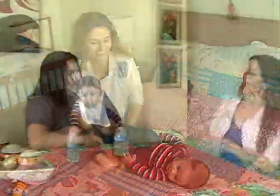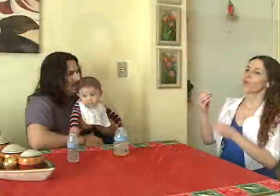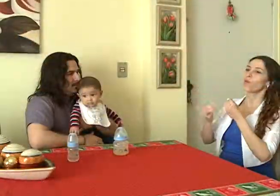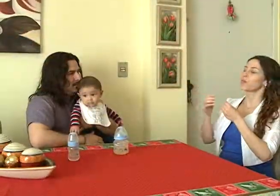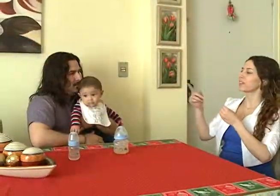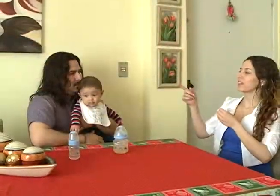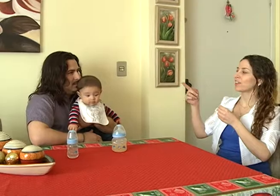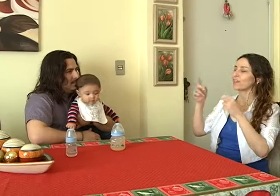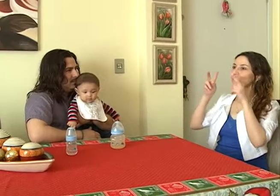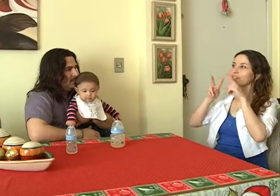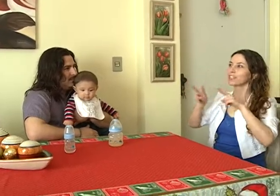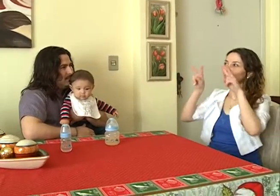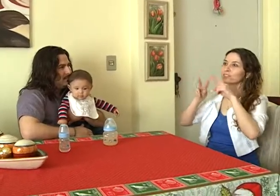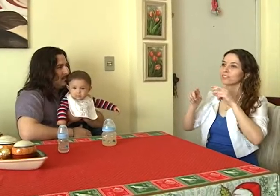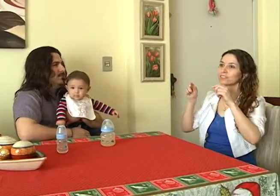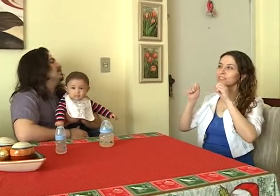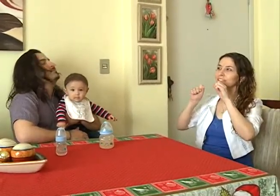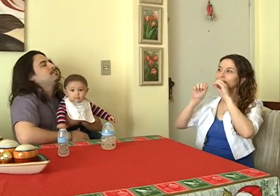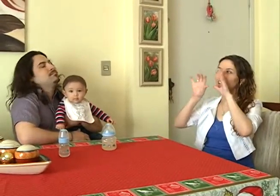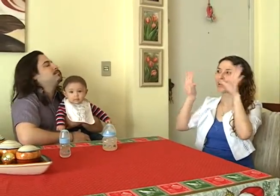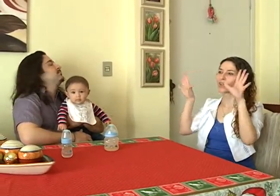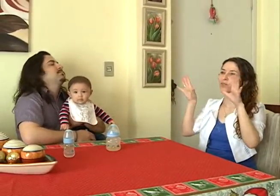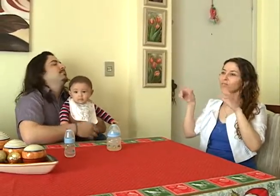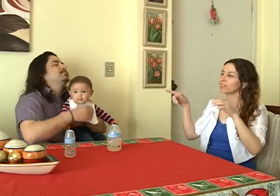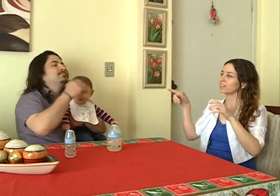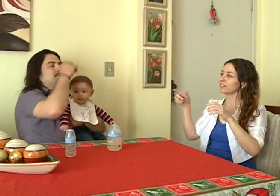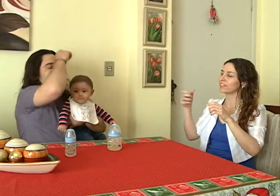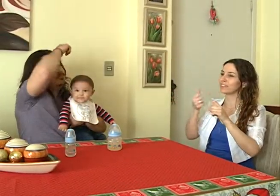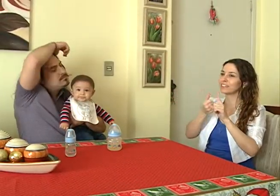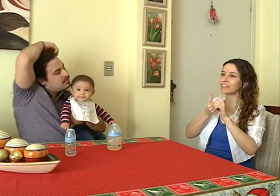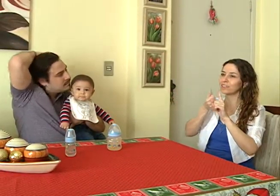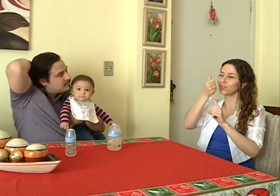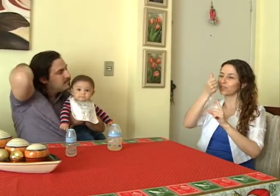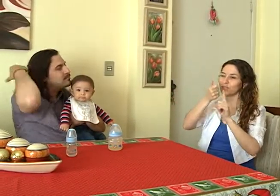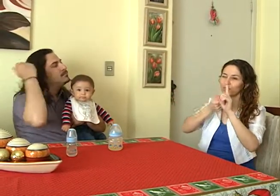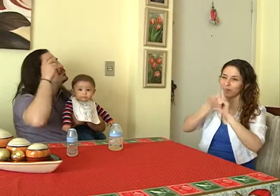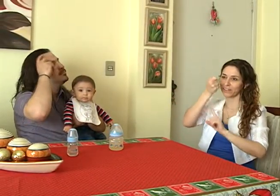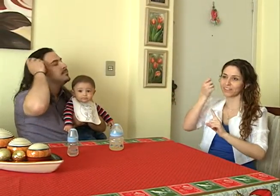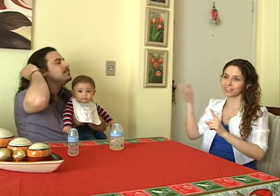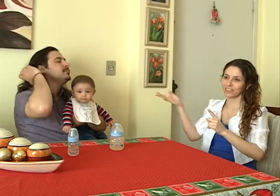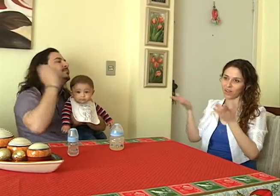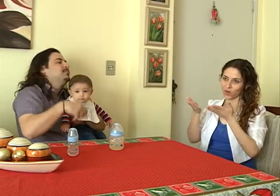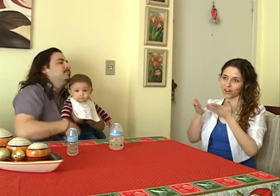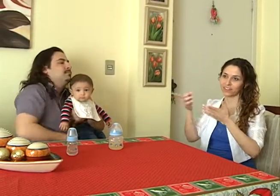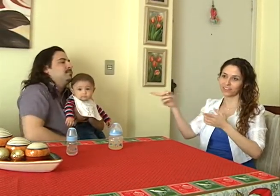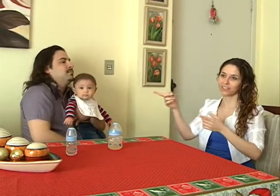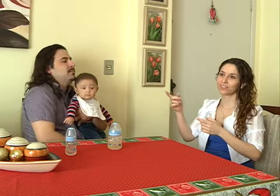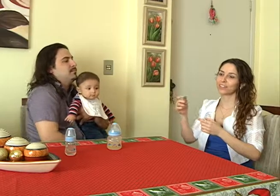Agora ele tem mais atenção, a visão está mais aguçada, agora ele tem seis meses.